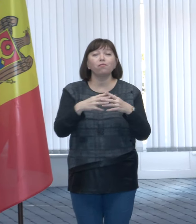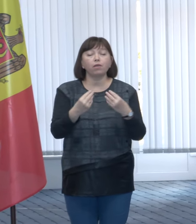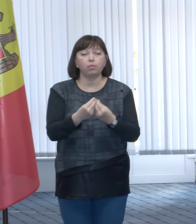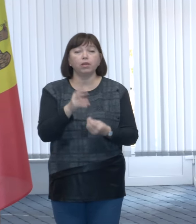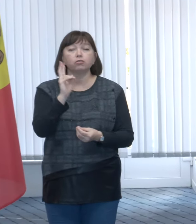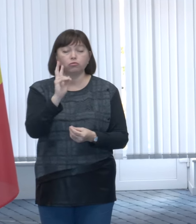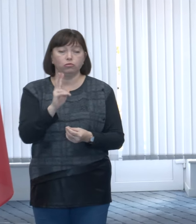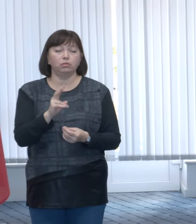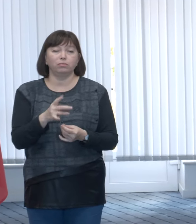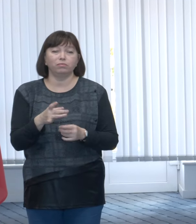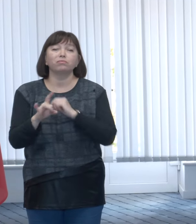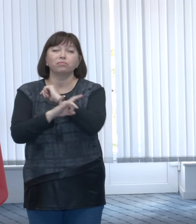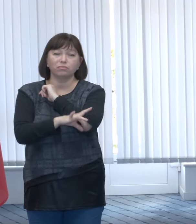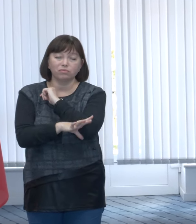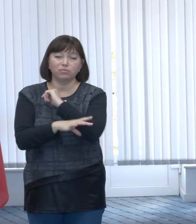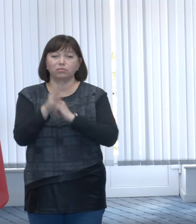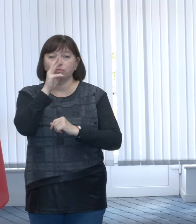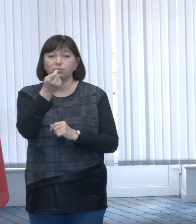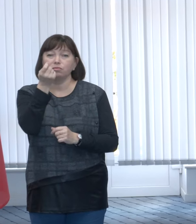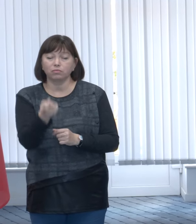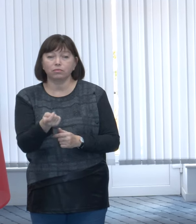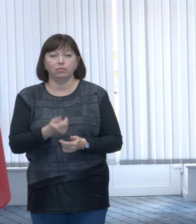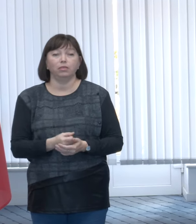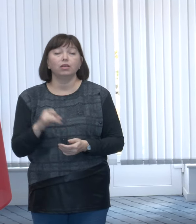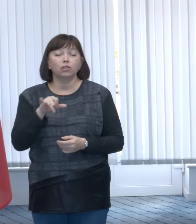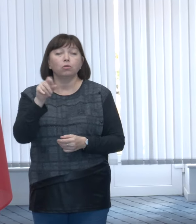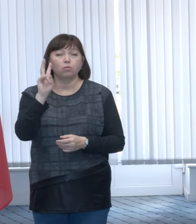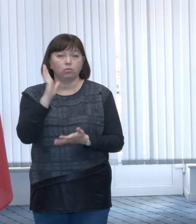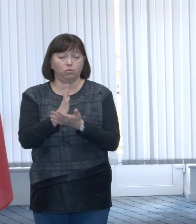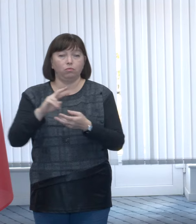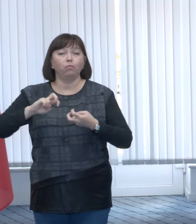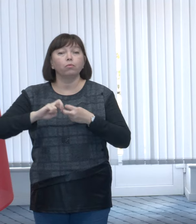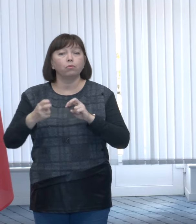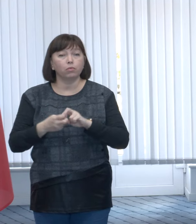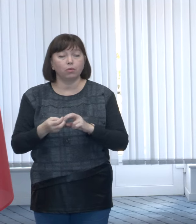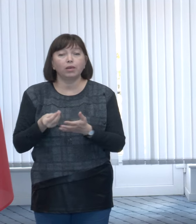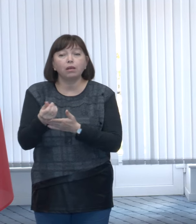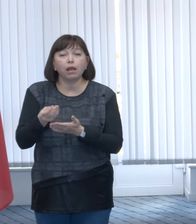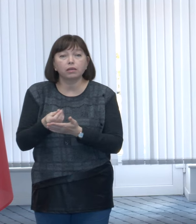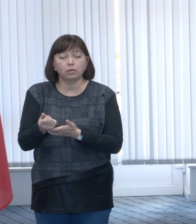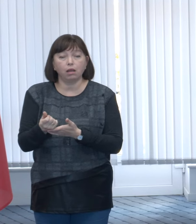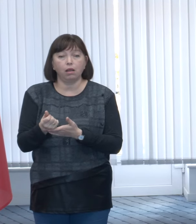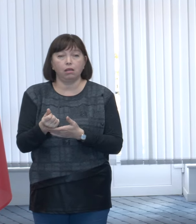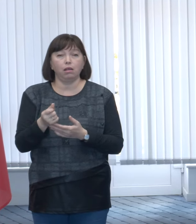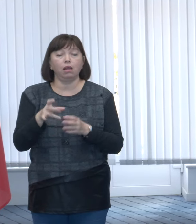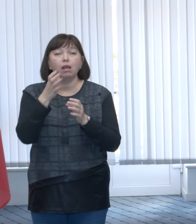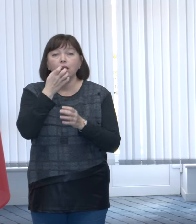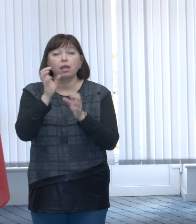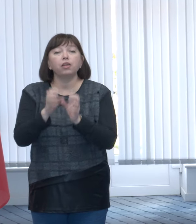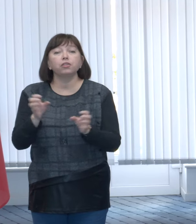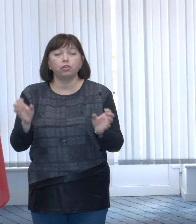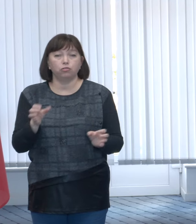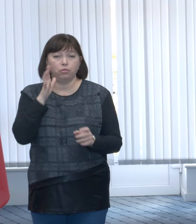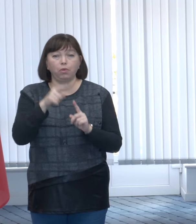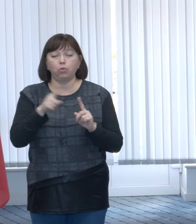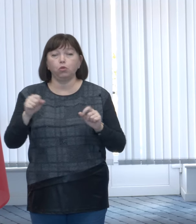au venituri modeste, venituri mici și vor întâmplina dificultăți să achite energia termică pe